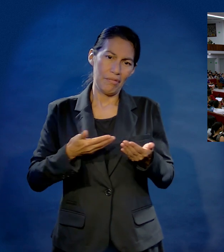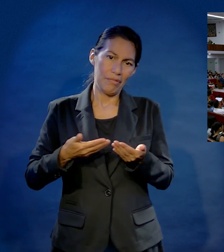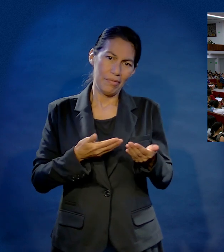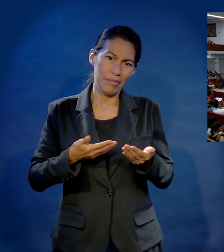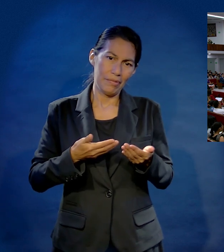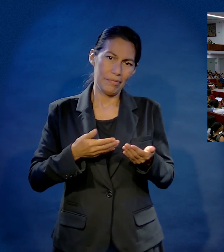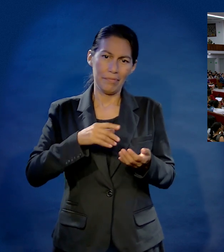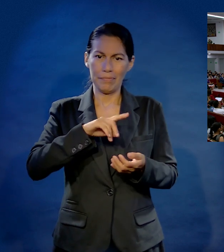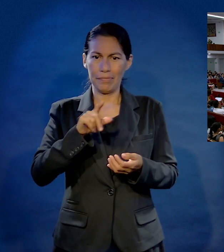bebé,